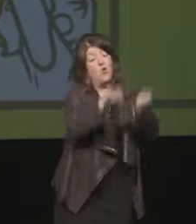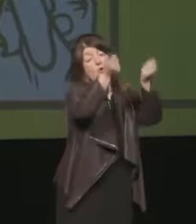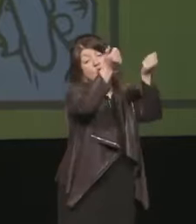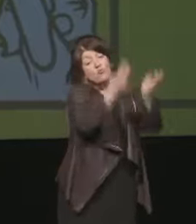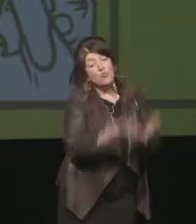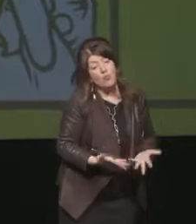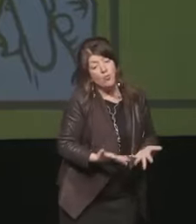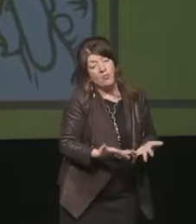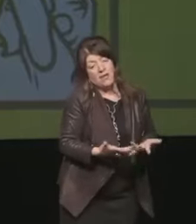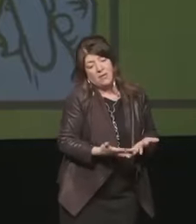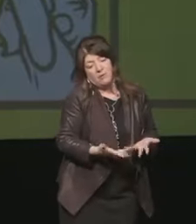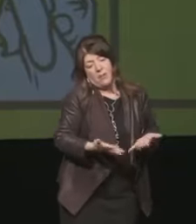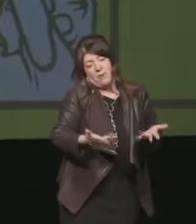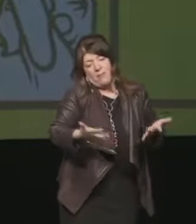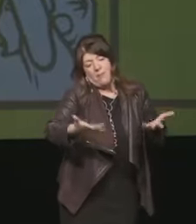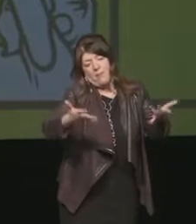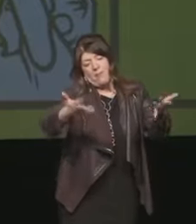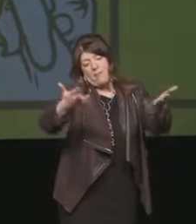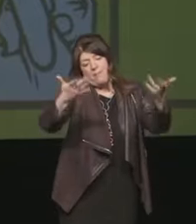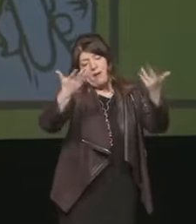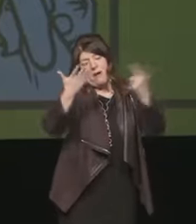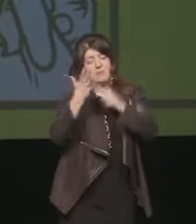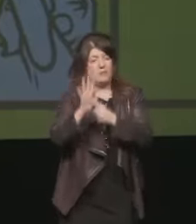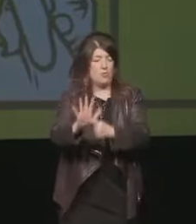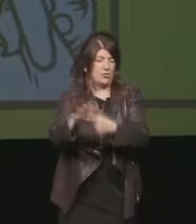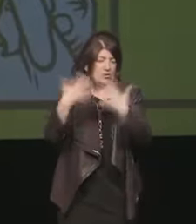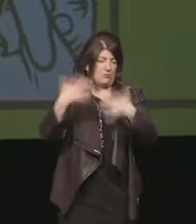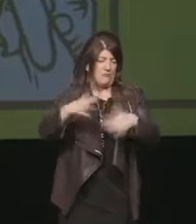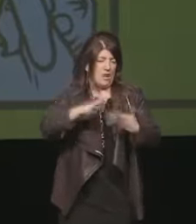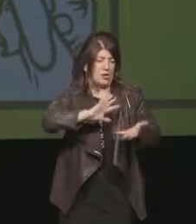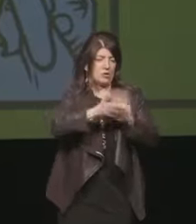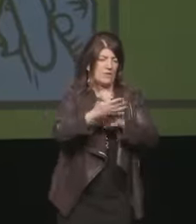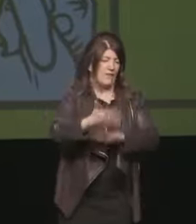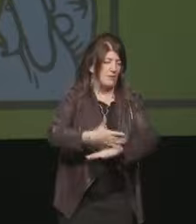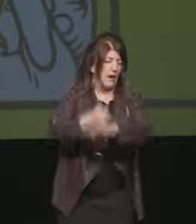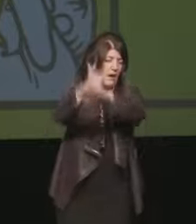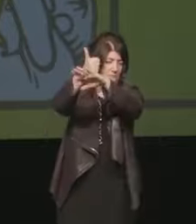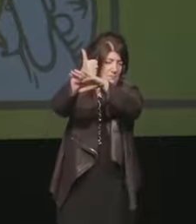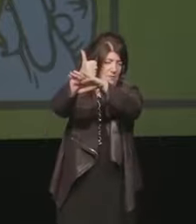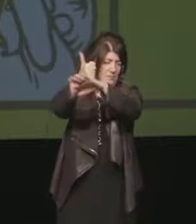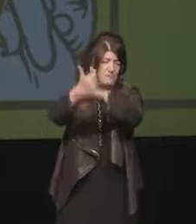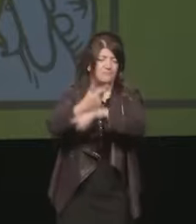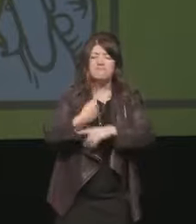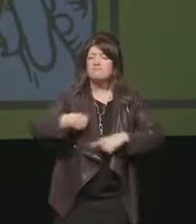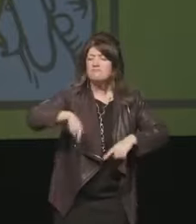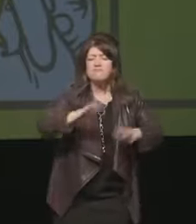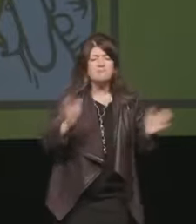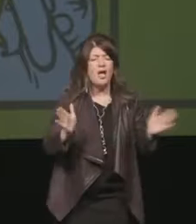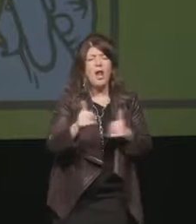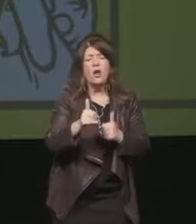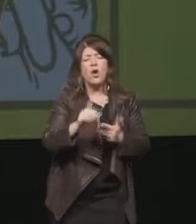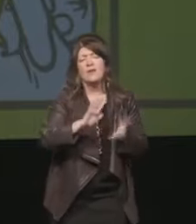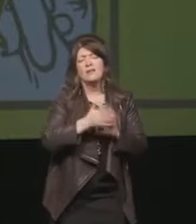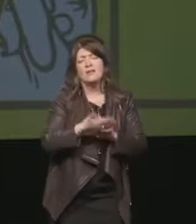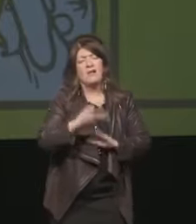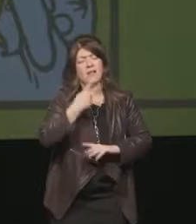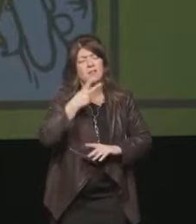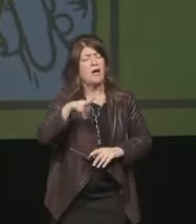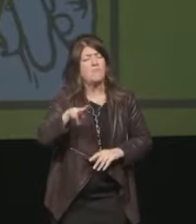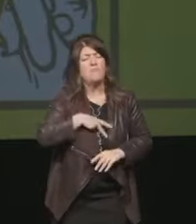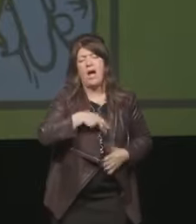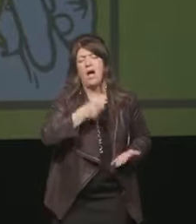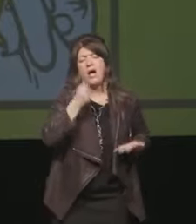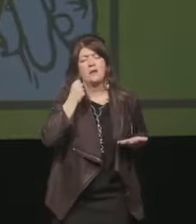essere centrali credo che insomma lo stiamo dimostrando ora il salone soprattutto è un patrimonio nazionale l'Italia ha nella propria tradizione